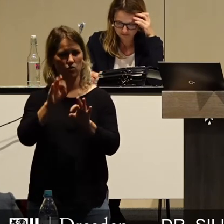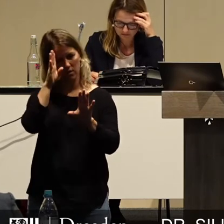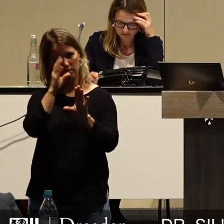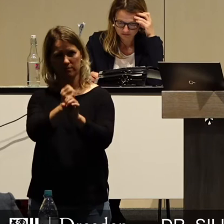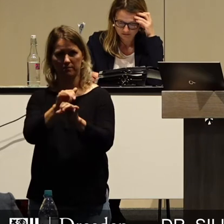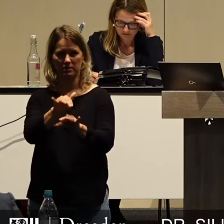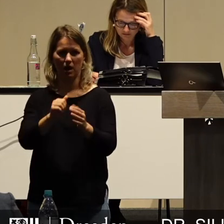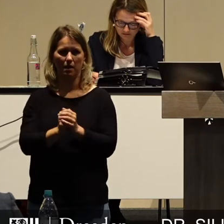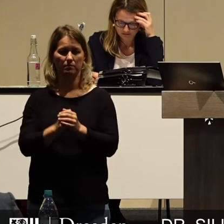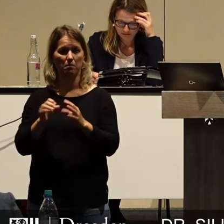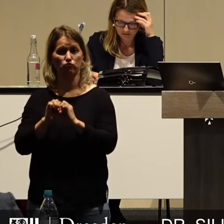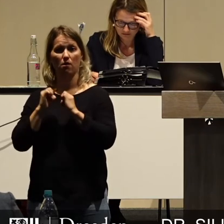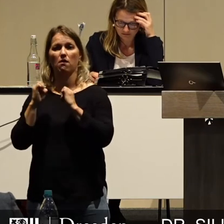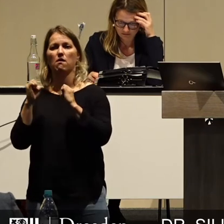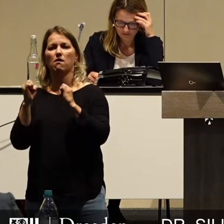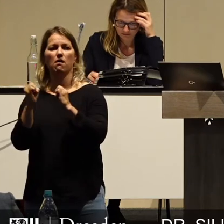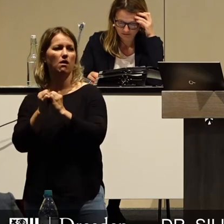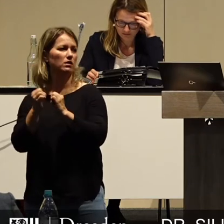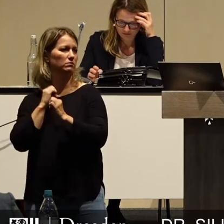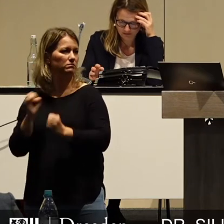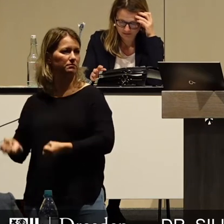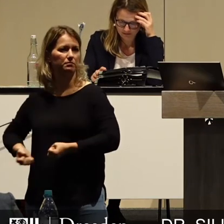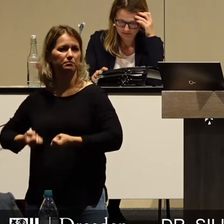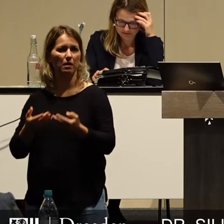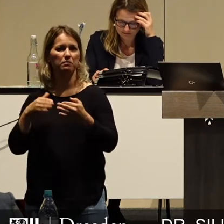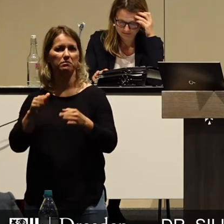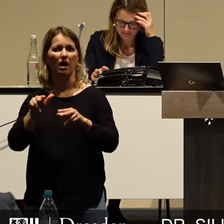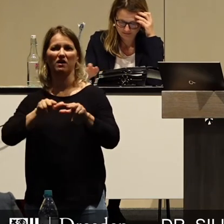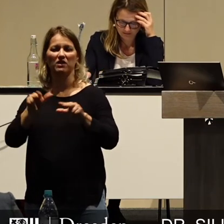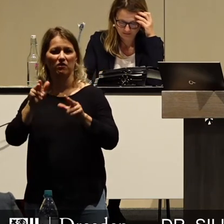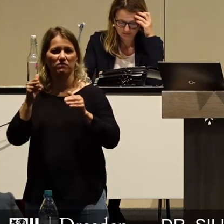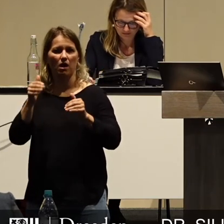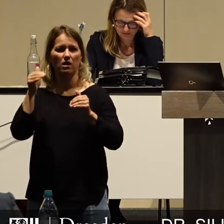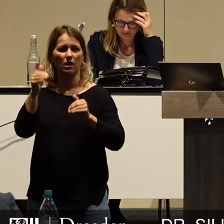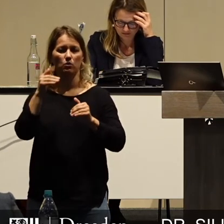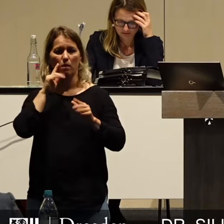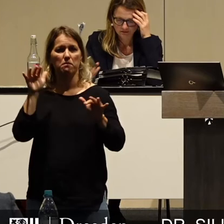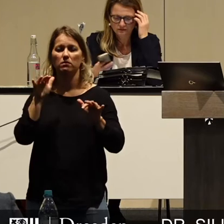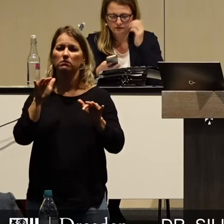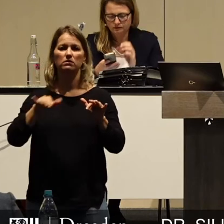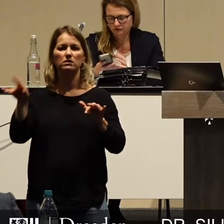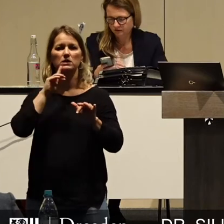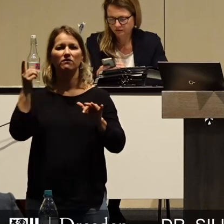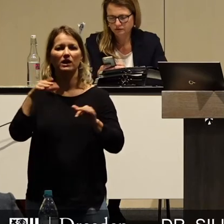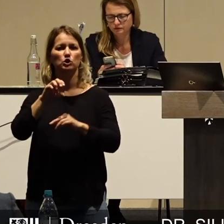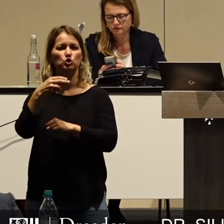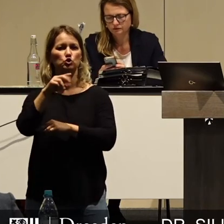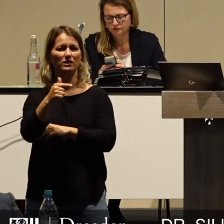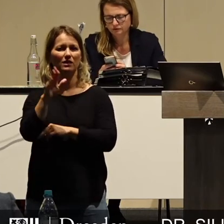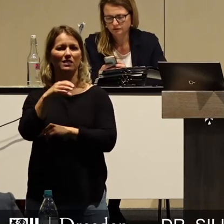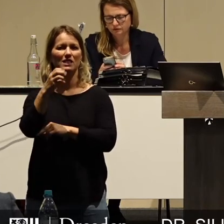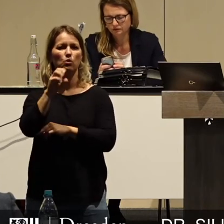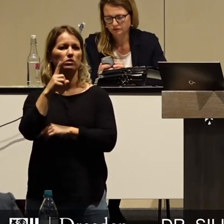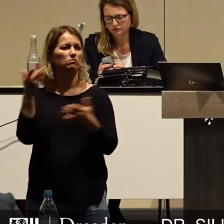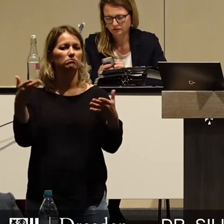verordnete Panisch aus der Hüfte geschossene Wirtschaftsquarantäne, man nennt sie auch Shutdown, sind nun vor allem auch